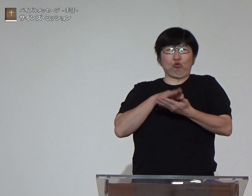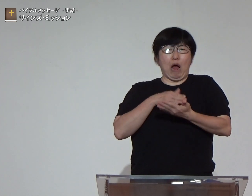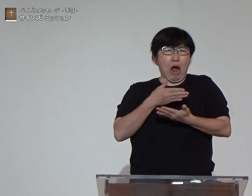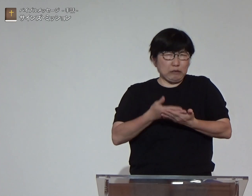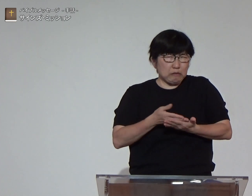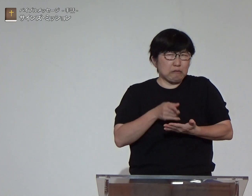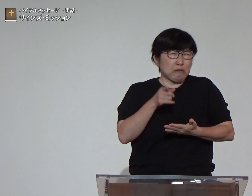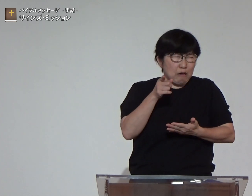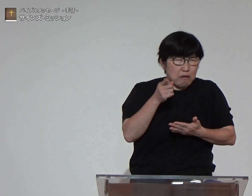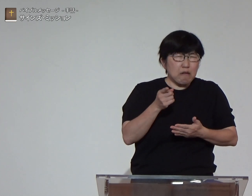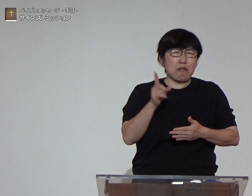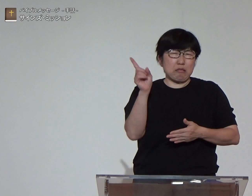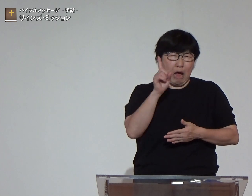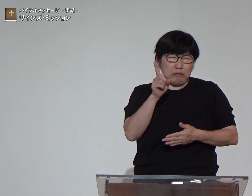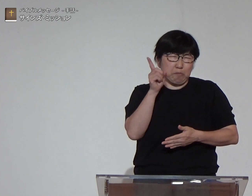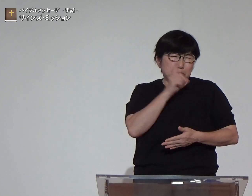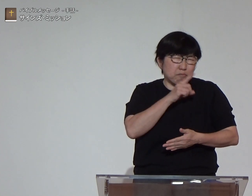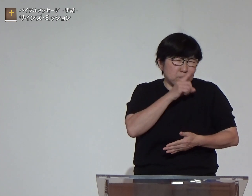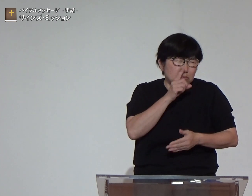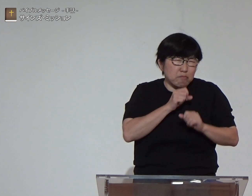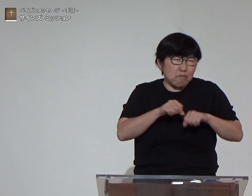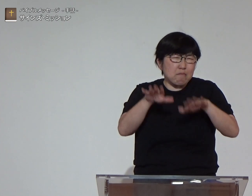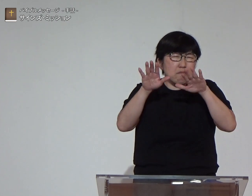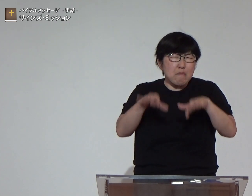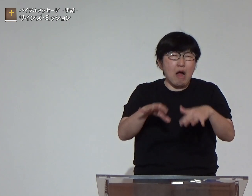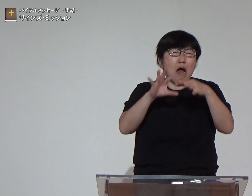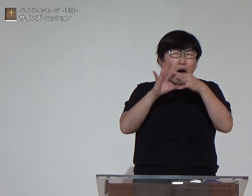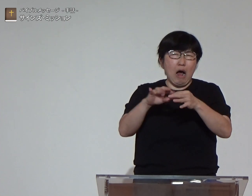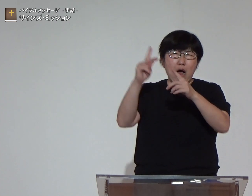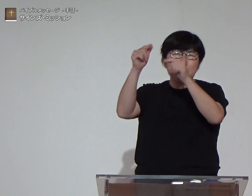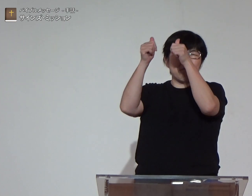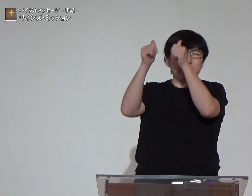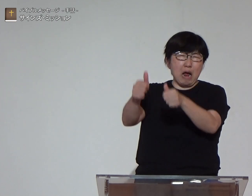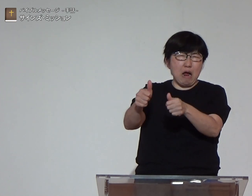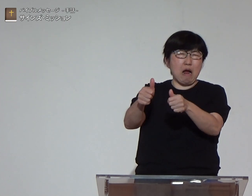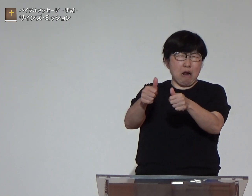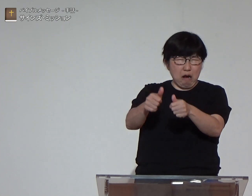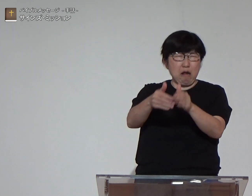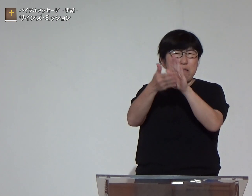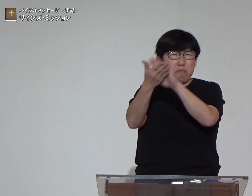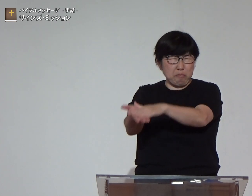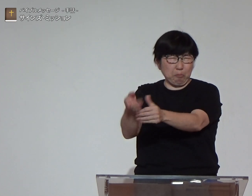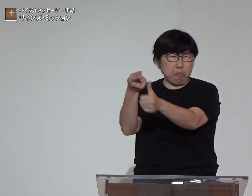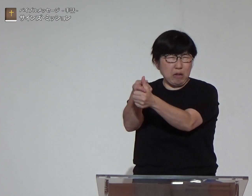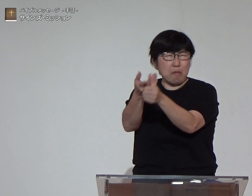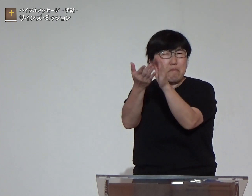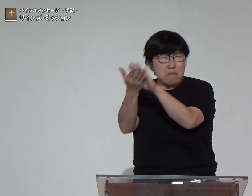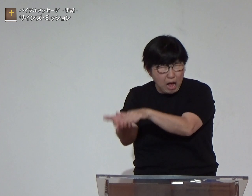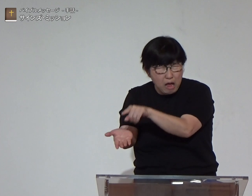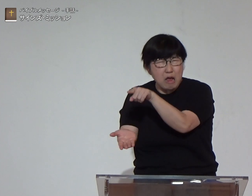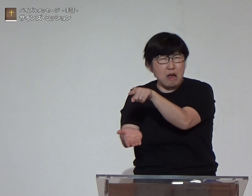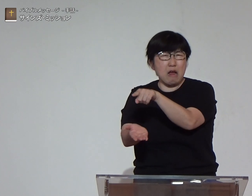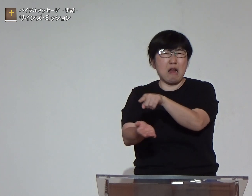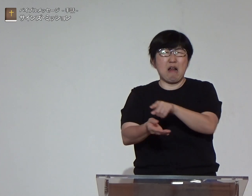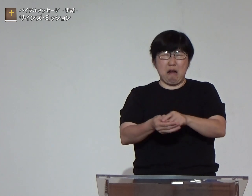彼らは悪い行いをしたから罰が下って殺されてしまったのだ死んでしまったの